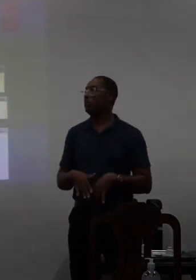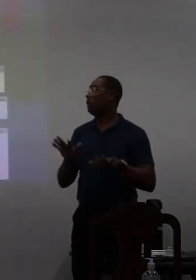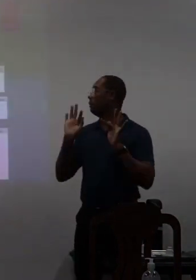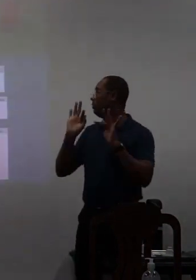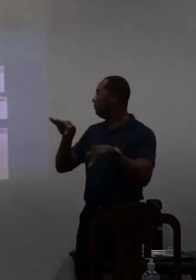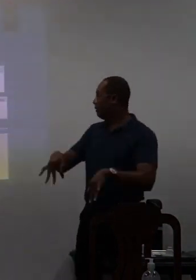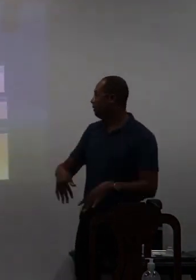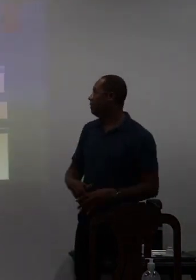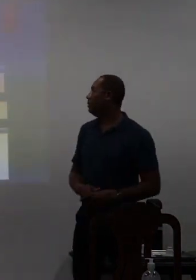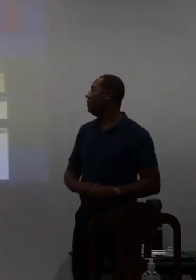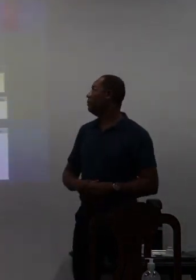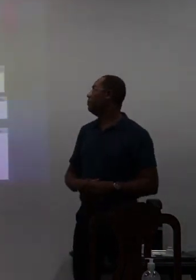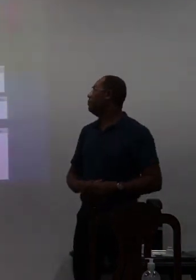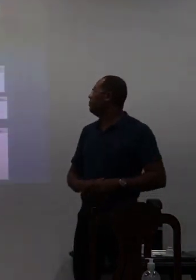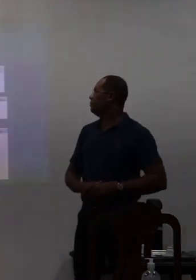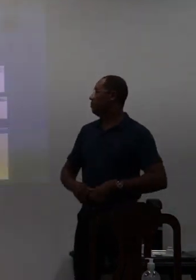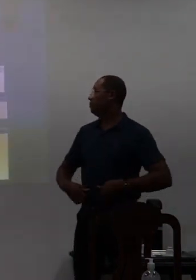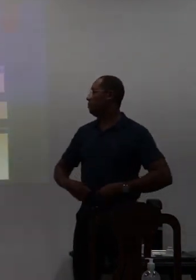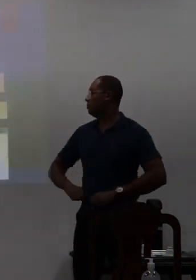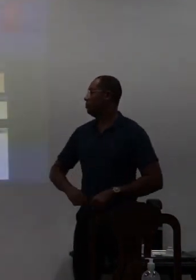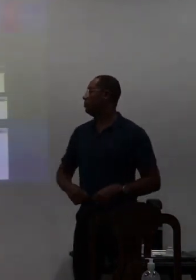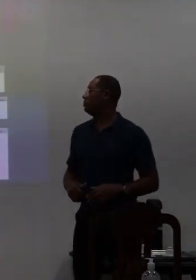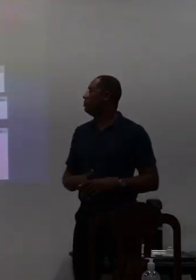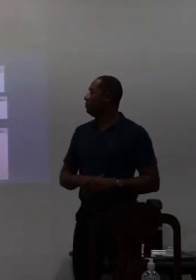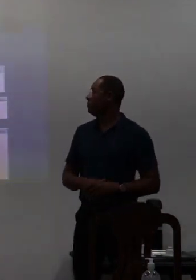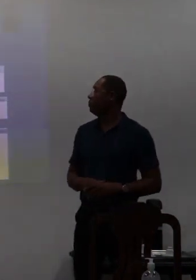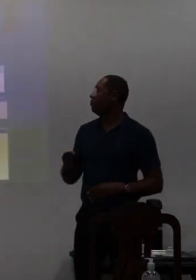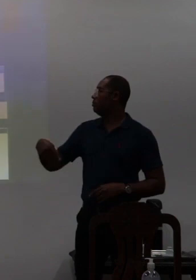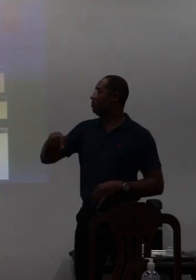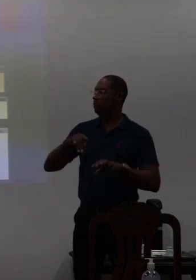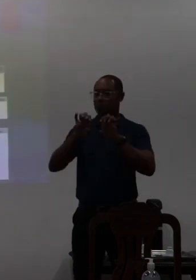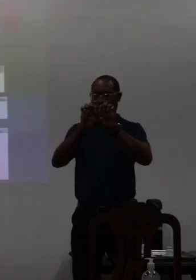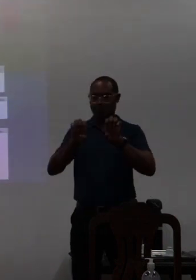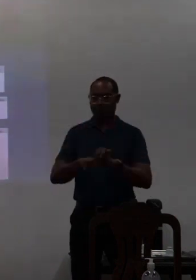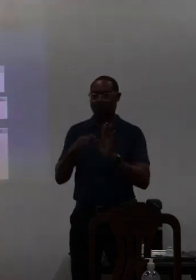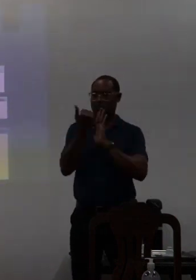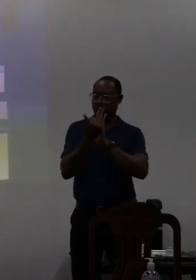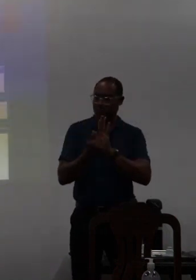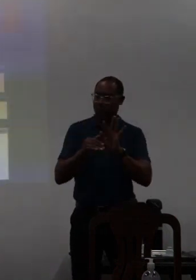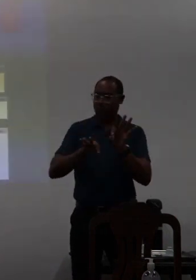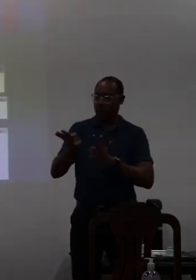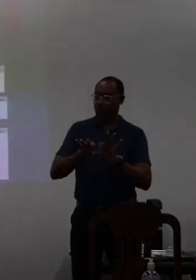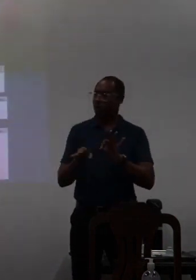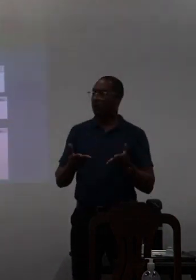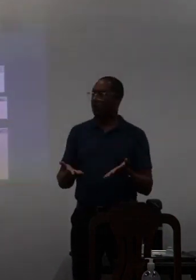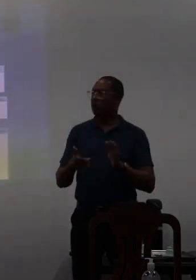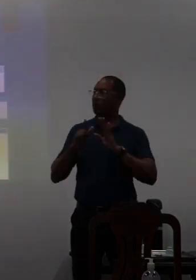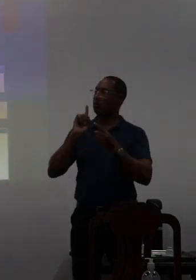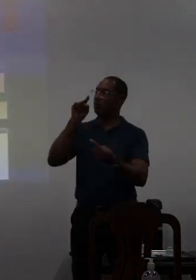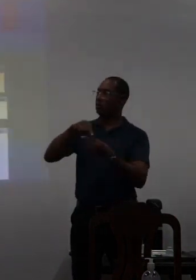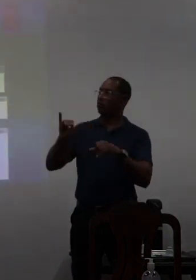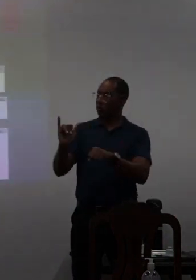finalizar essa é a nossa estrutura os programas estruturantes e os objetivos estratégicos